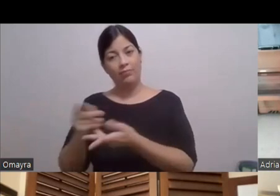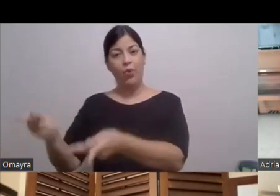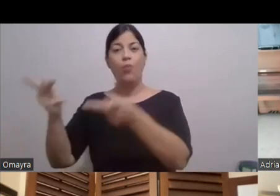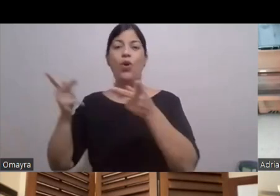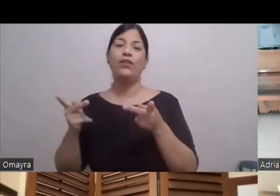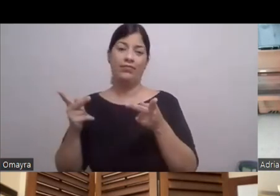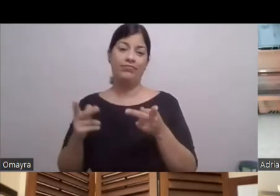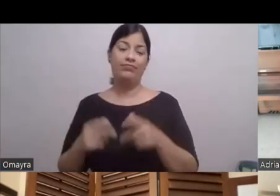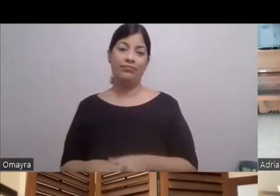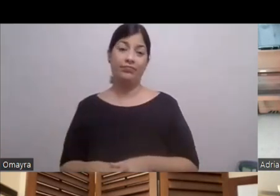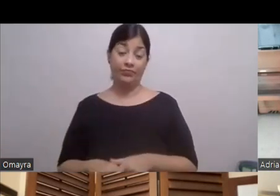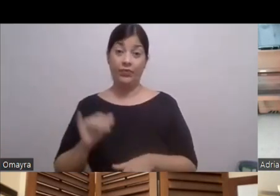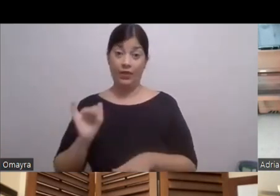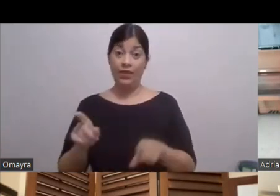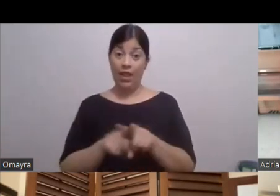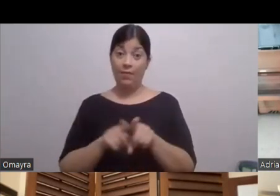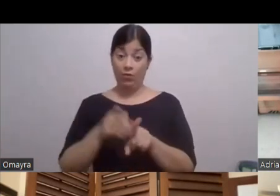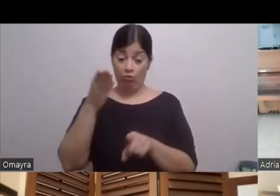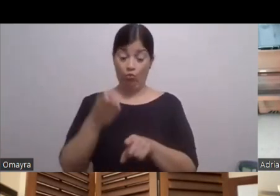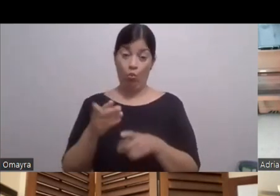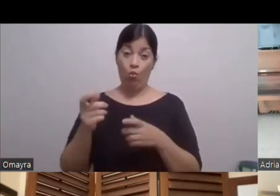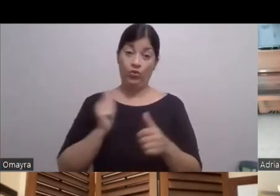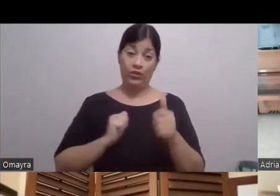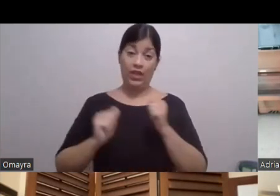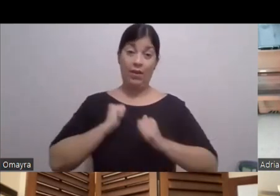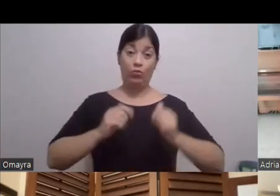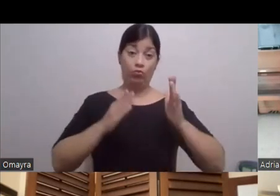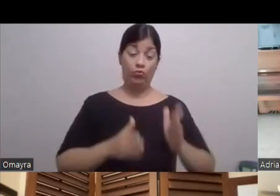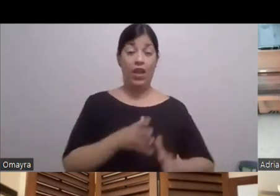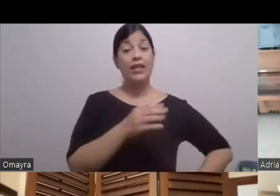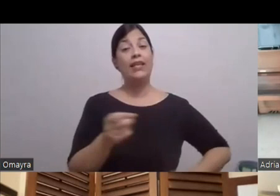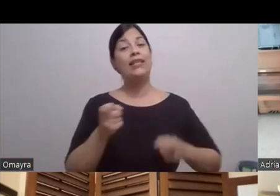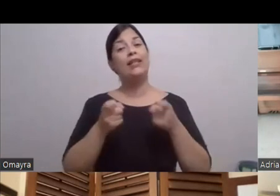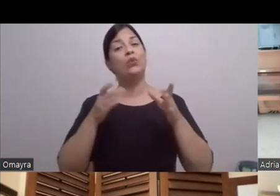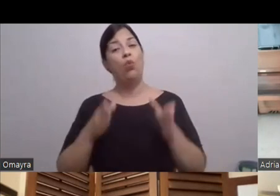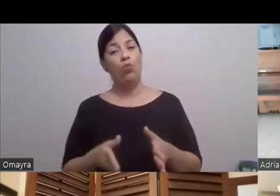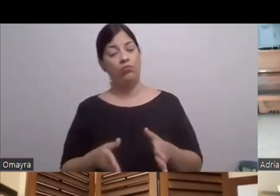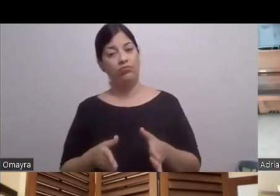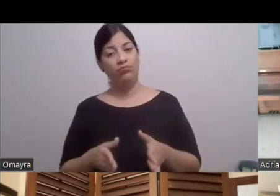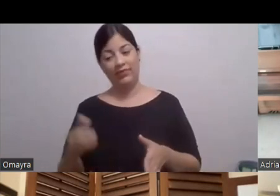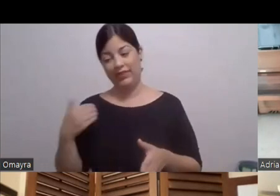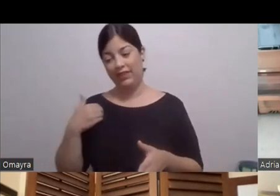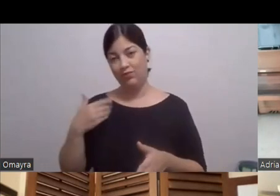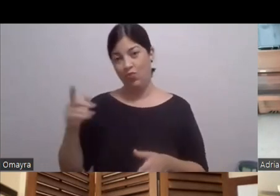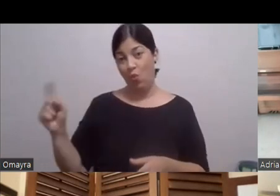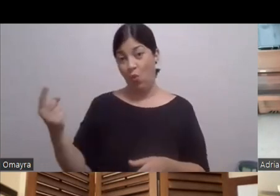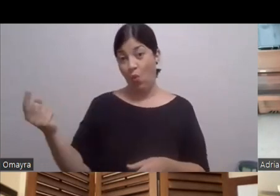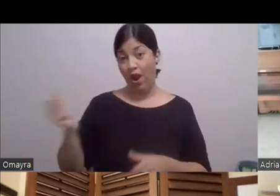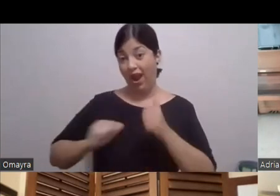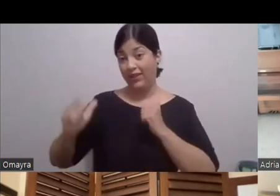tú misma Como dramaturga Y como directora Aportes en tu trabajo Y tengas un actor Que aporte Y tú te digas Porque tener una blandenga ahí Que lo que